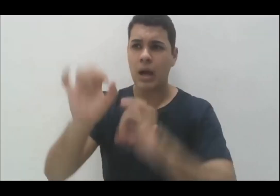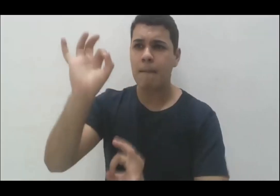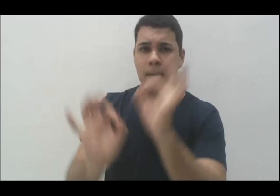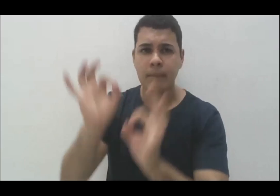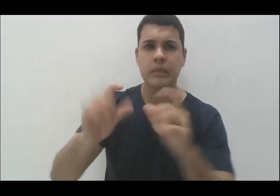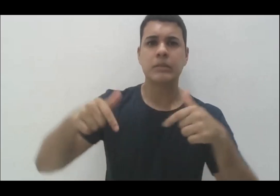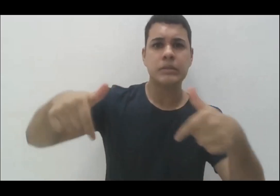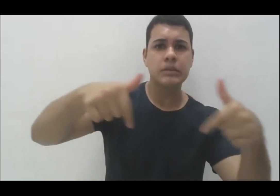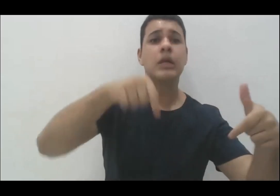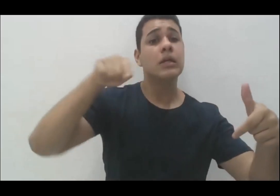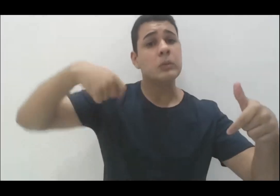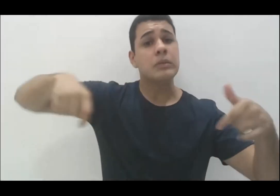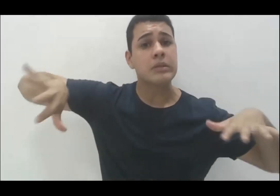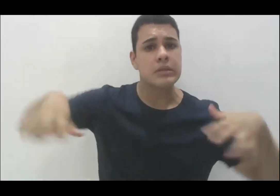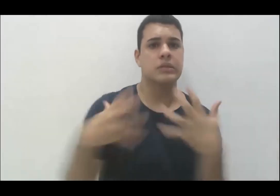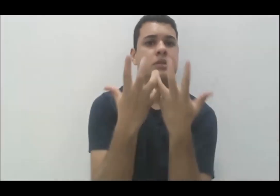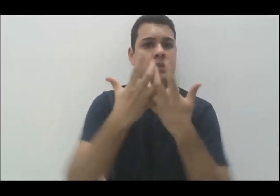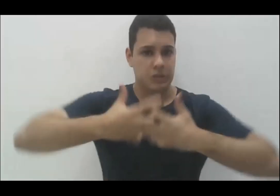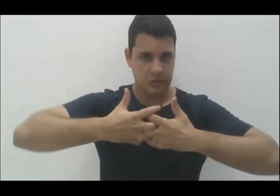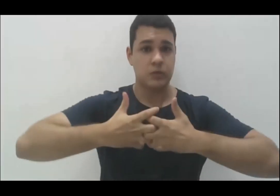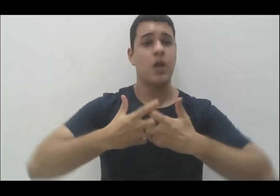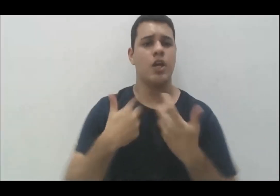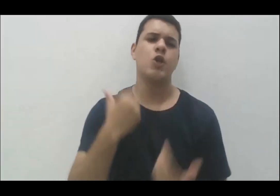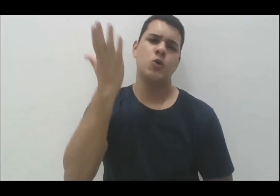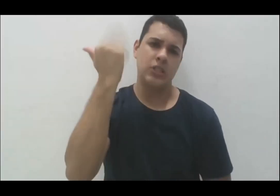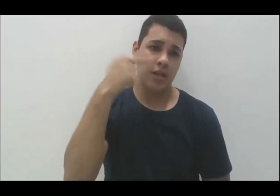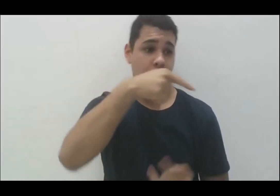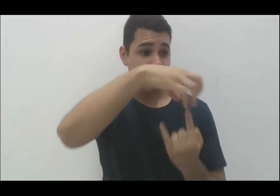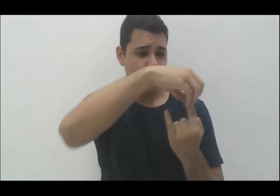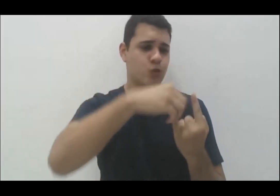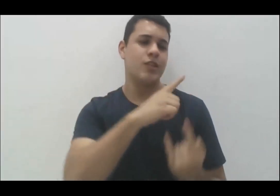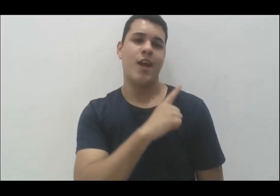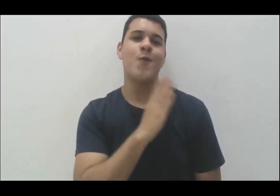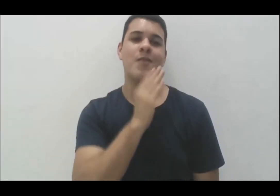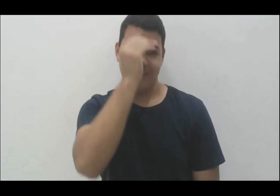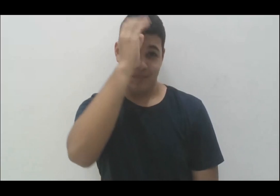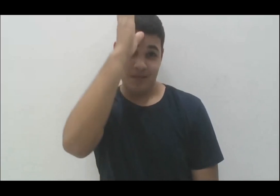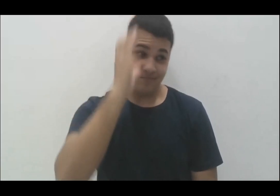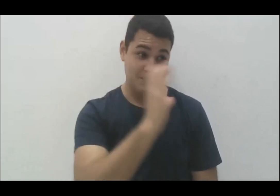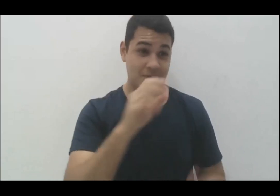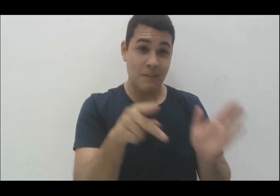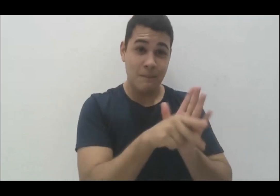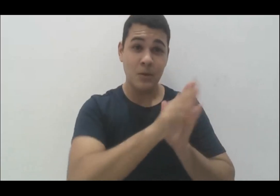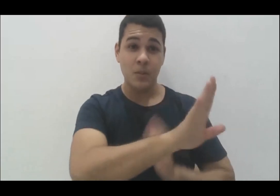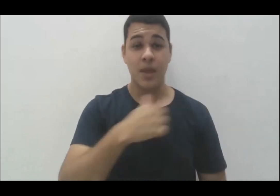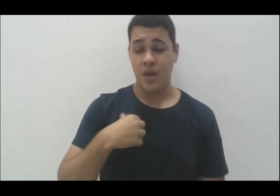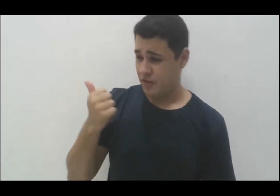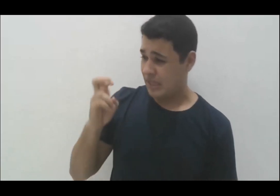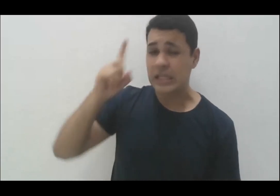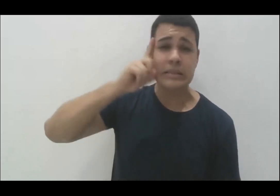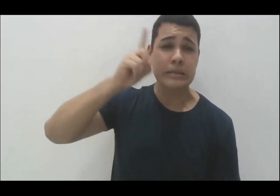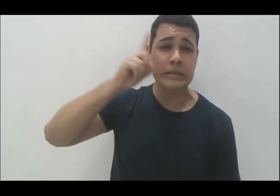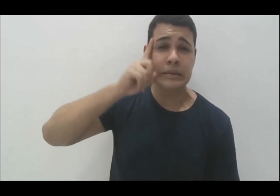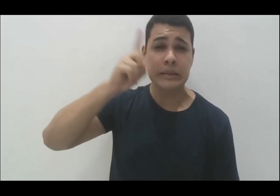transversal e eu entendo que tem conhecimentos específicos. Eu quebrei a minha cabeça durante 15 dias agora